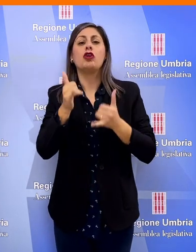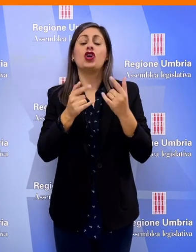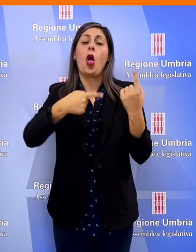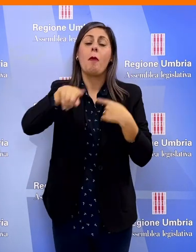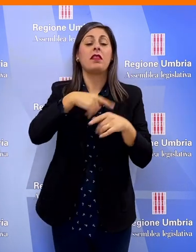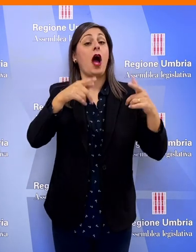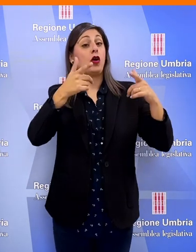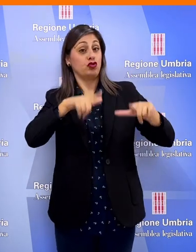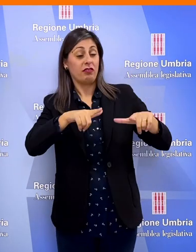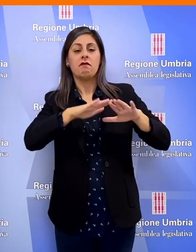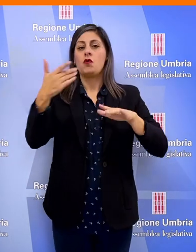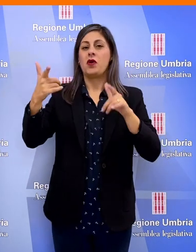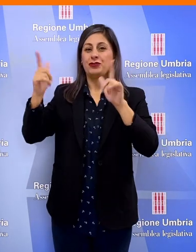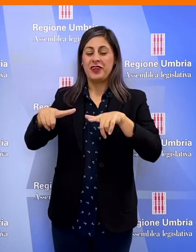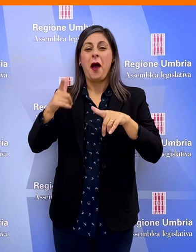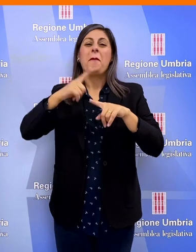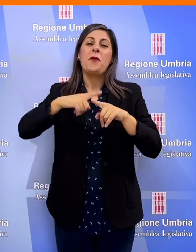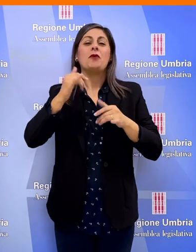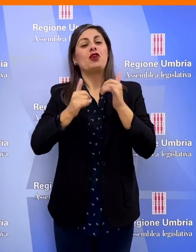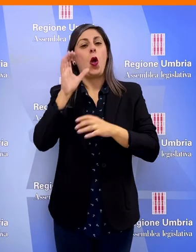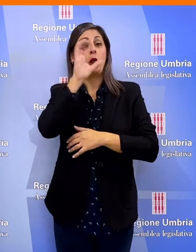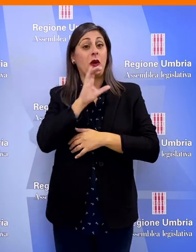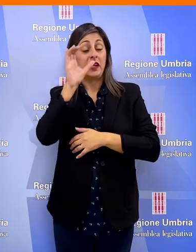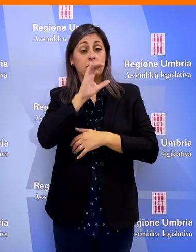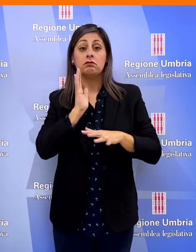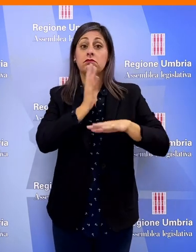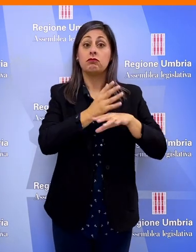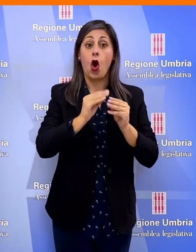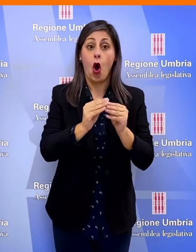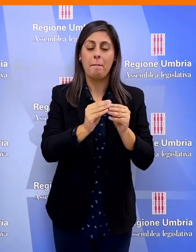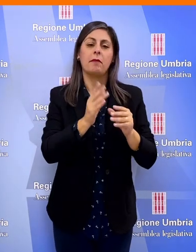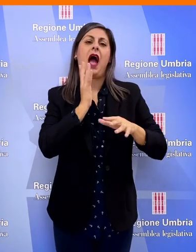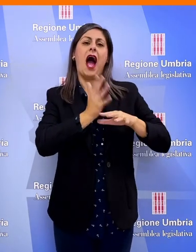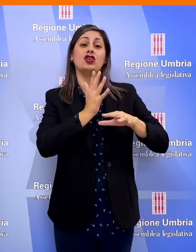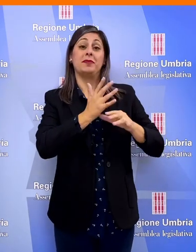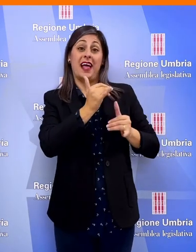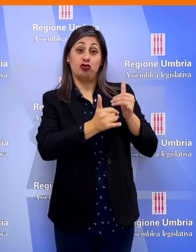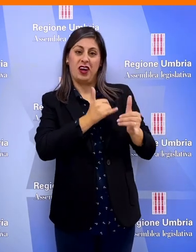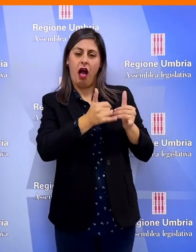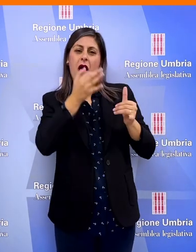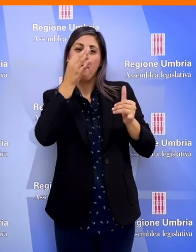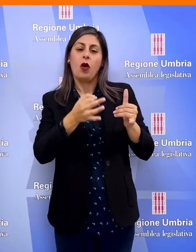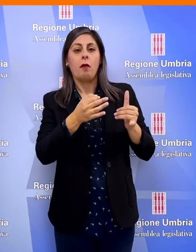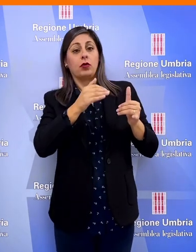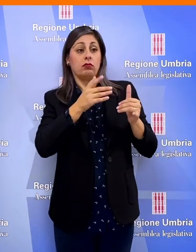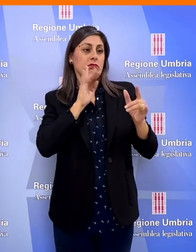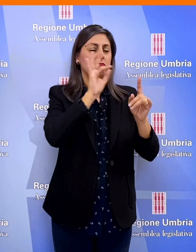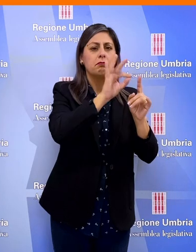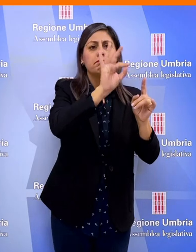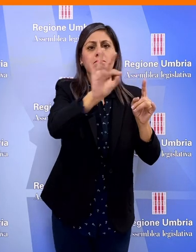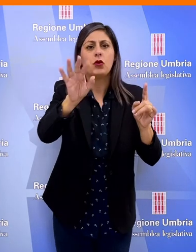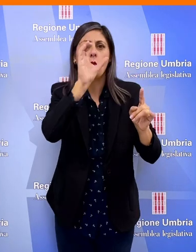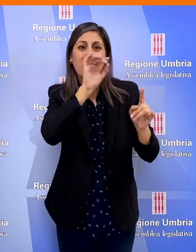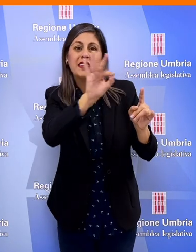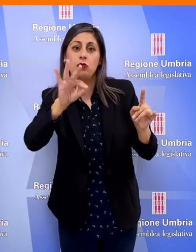ciclomobilità urbana ed extraurbana e il cicloturismo, intervenendo sia sull'accessibilità ciclabile delle destinazioni degli